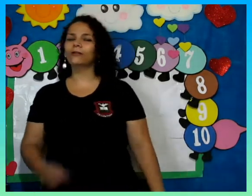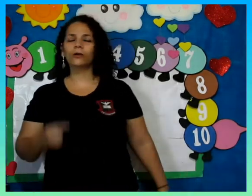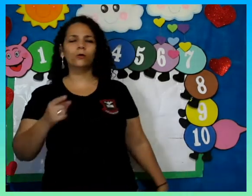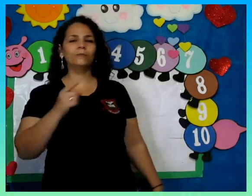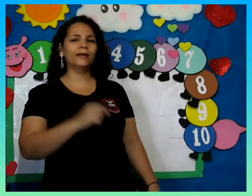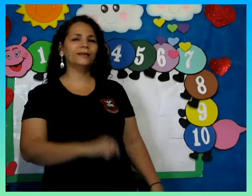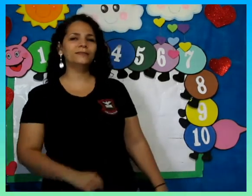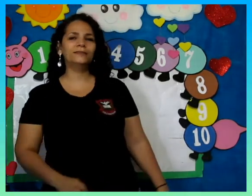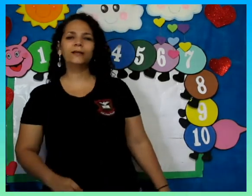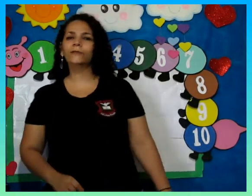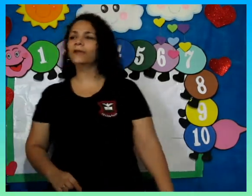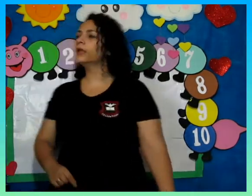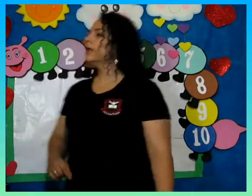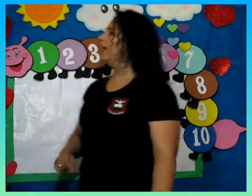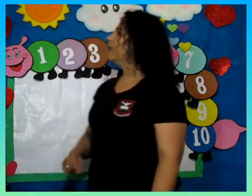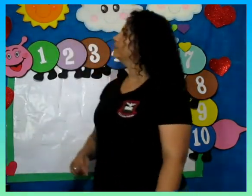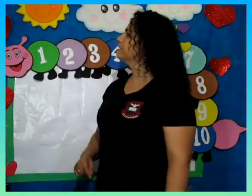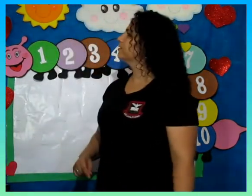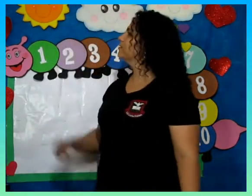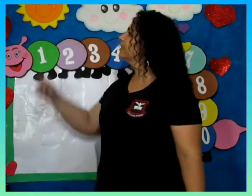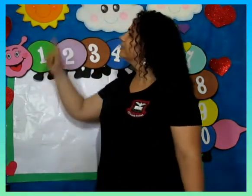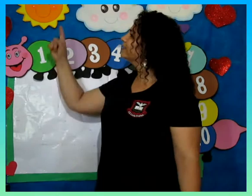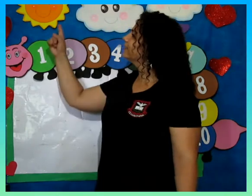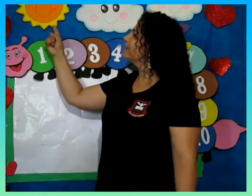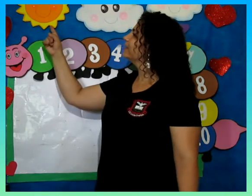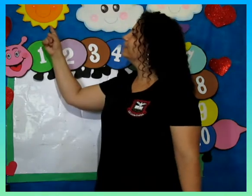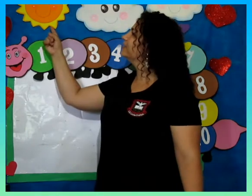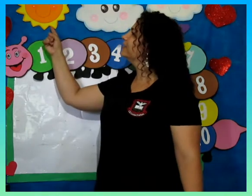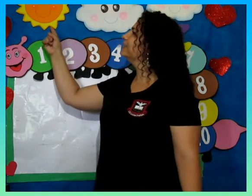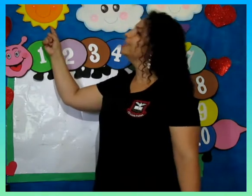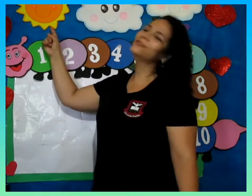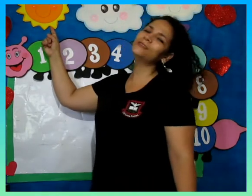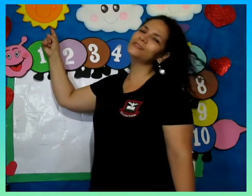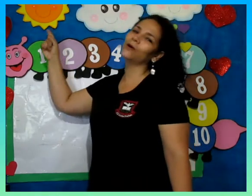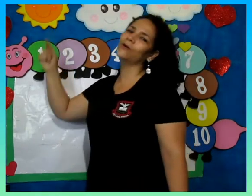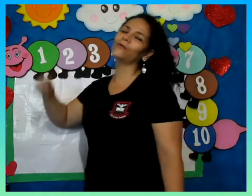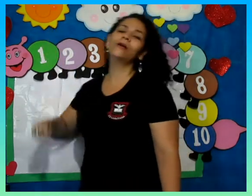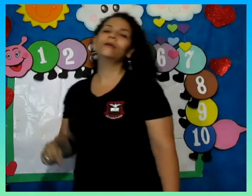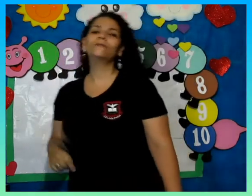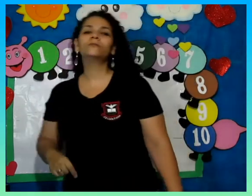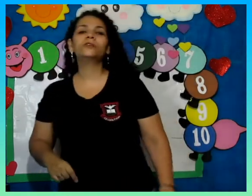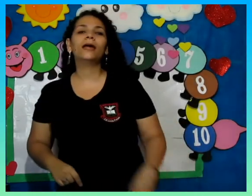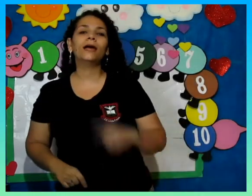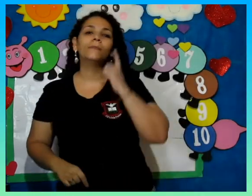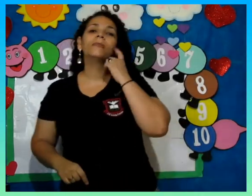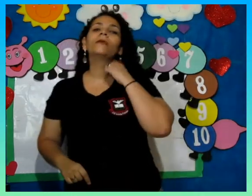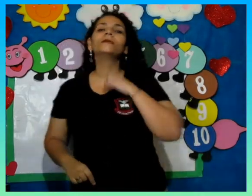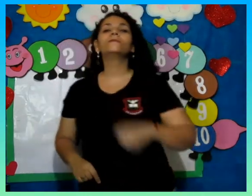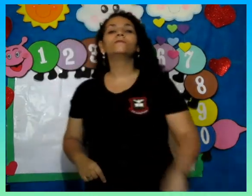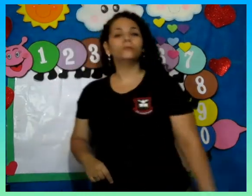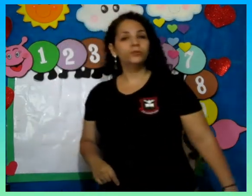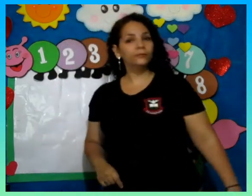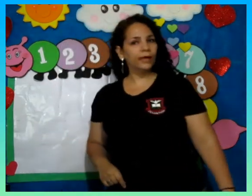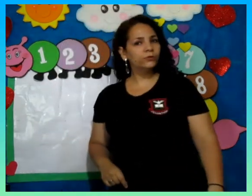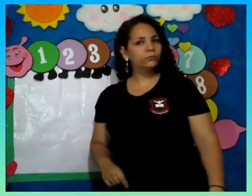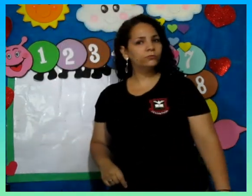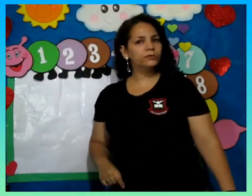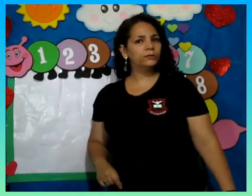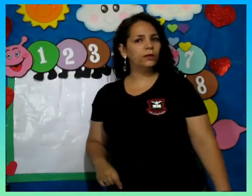com uma canção, hein? Ah, mas agora eu quero cantar a do querido sol. Vamos lá? Vamos cantar juntos, então.